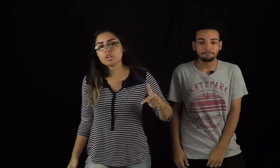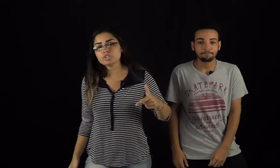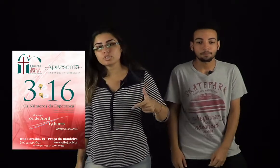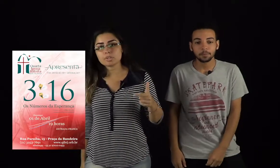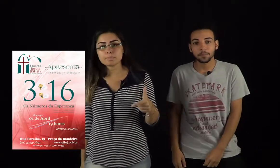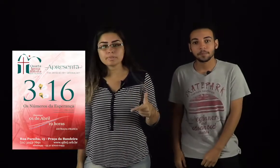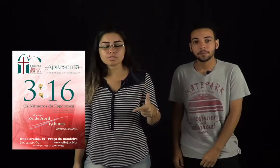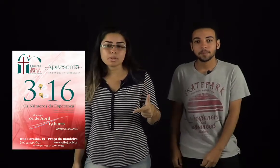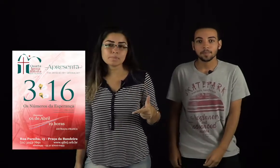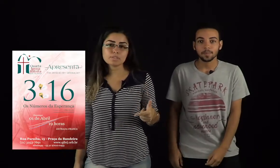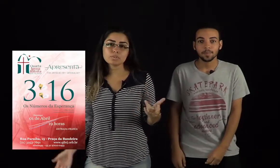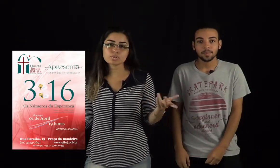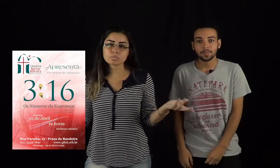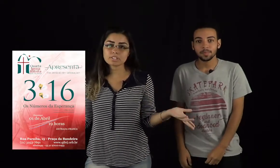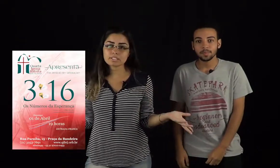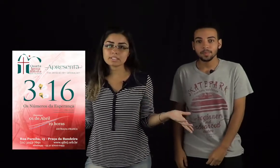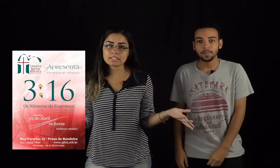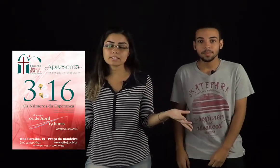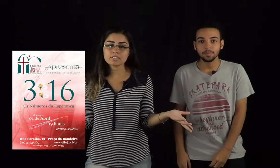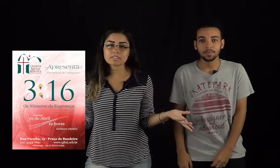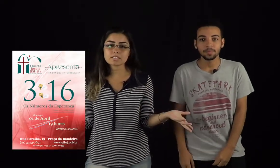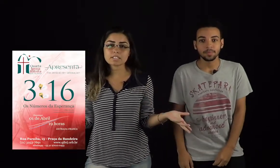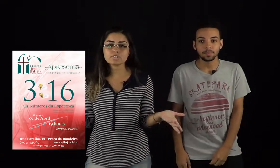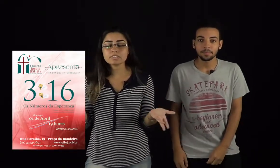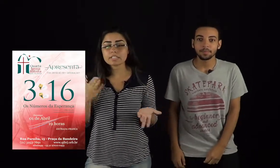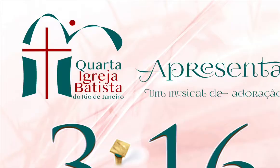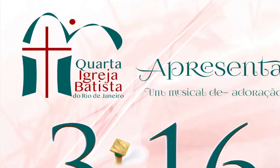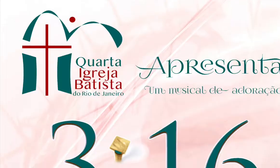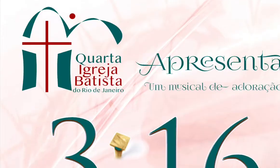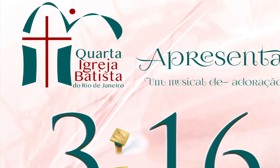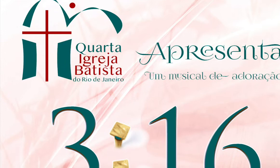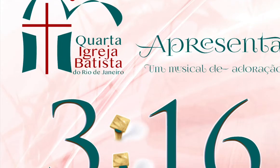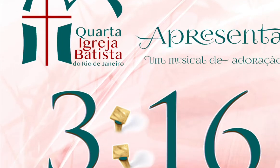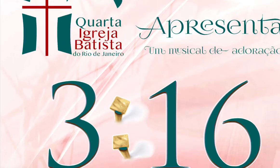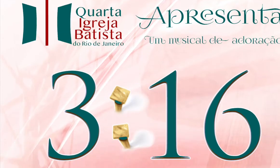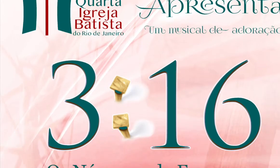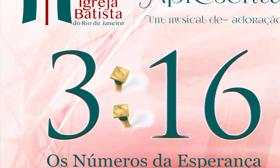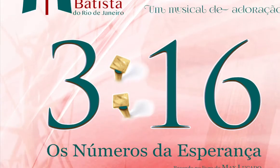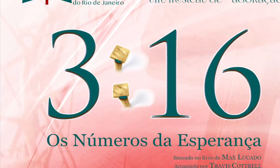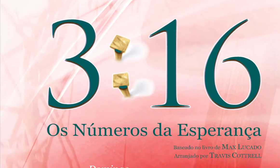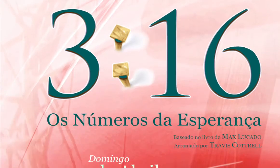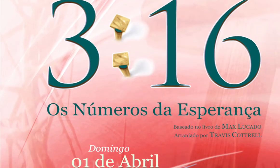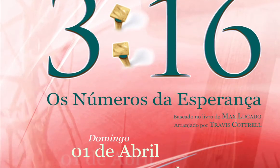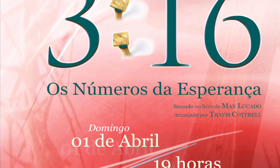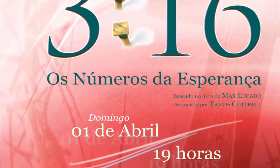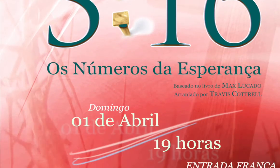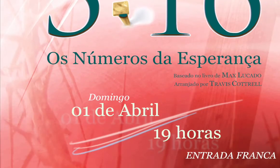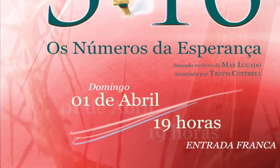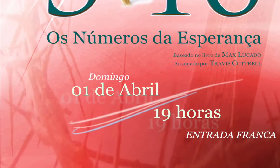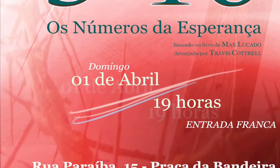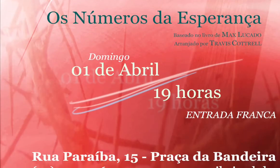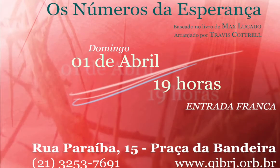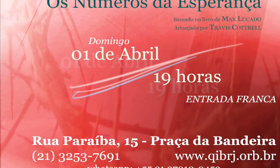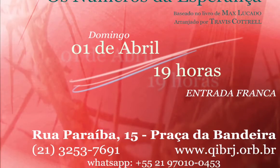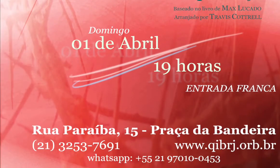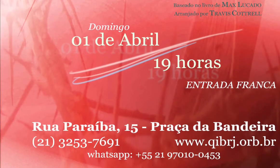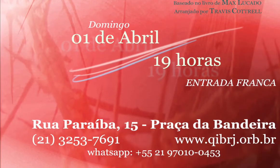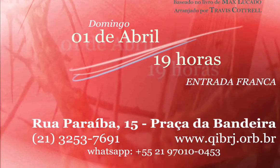Hoje, dia 1º de abril, nós vamos ter a cantata na nossa igreja, 316, os números da esperança. Vai ser aqui mesmo às 19h,